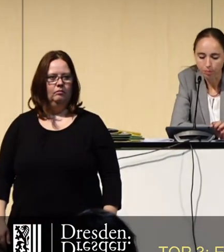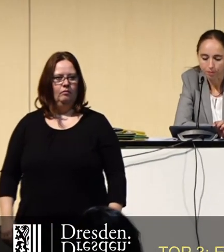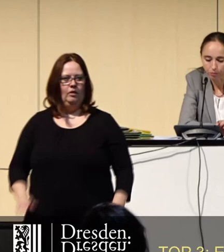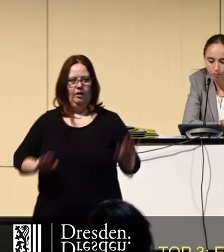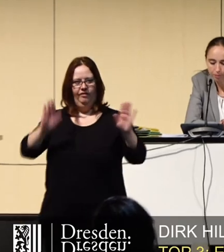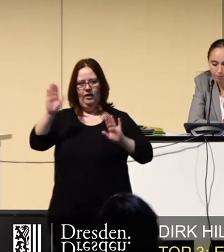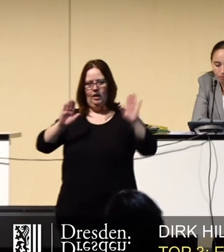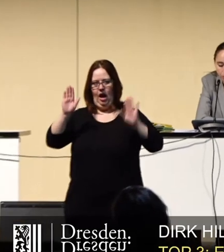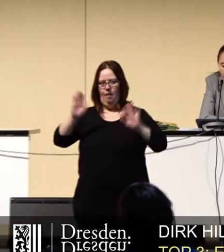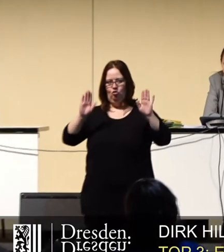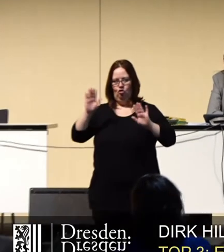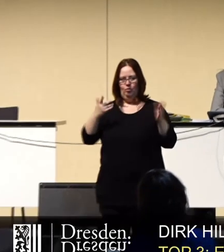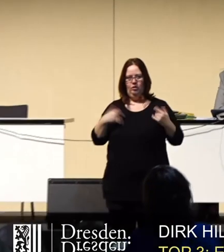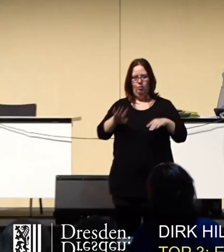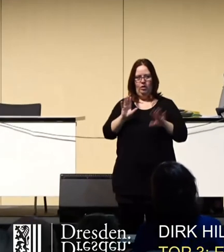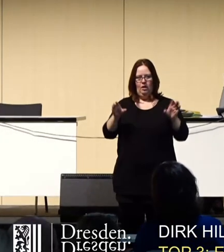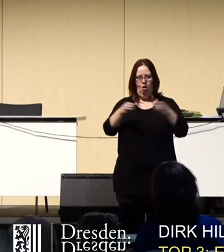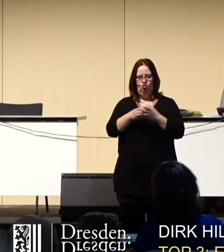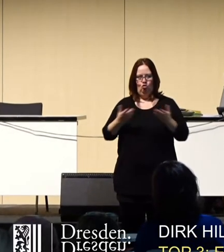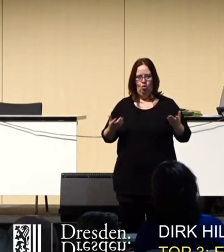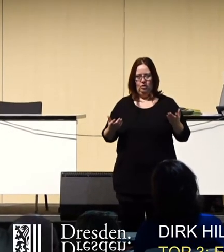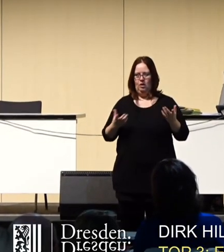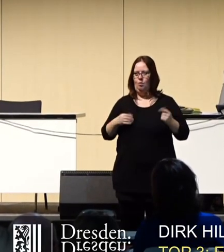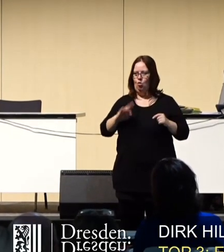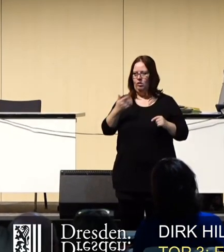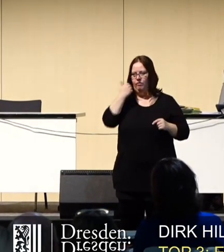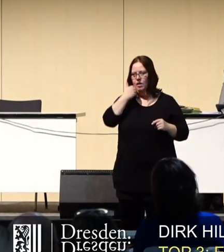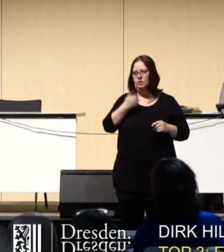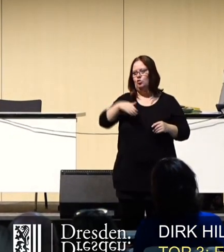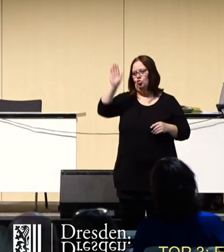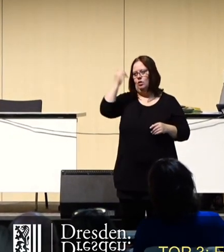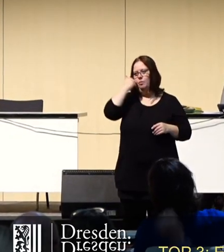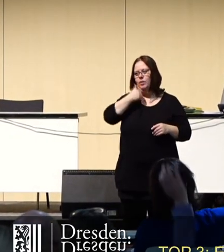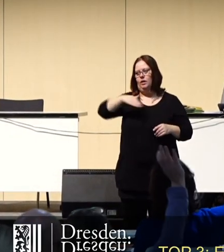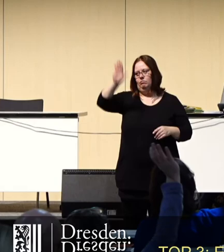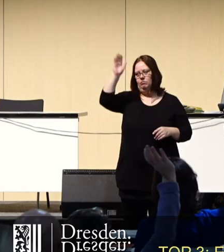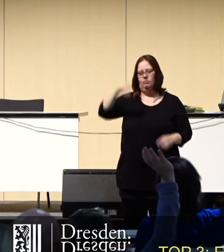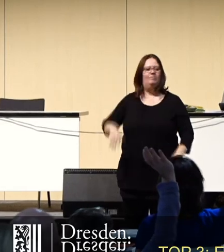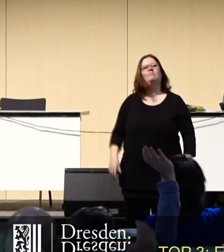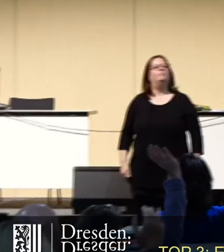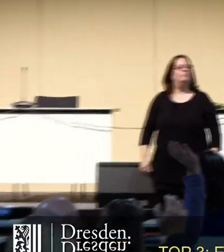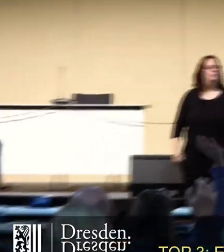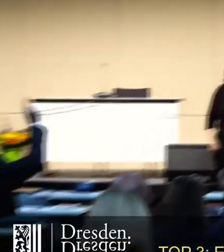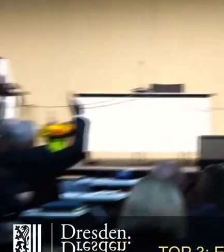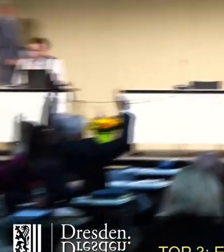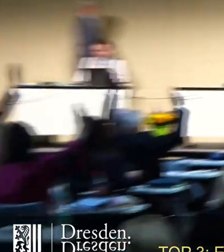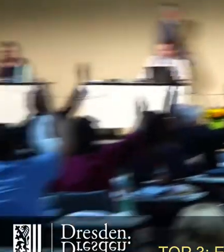Abstimmung über den federführenden Ausschussbericht. Wer dem seine Zustimmung geben möchte, den bitte ich jetzt um das Stimmzeichen.